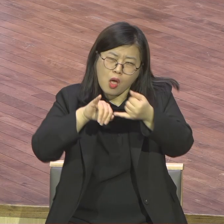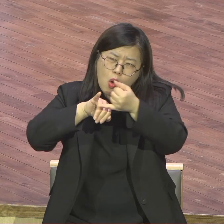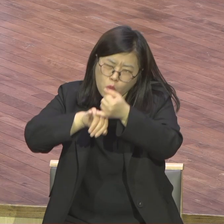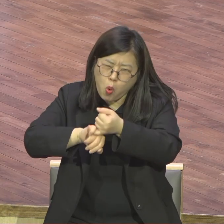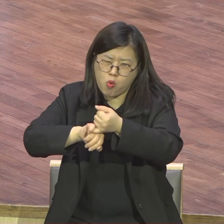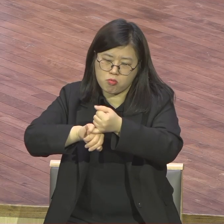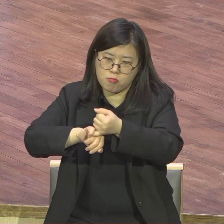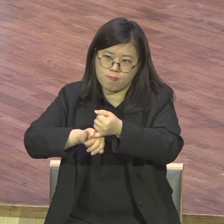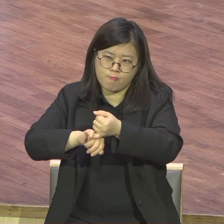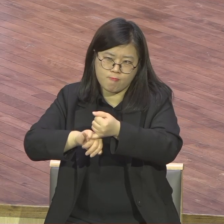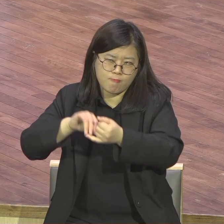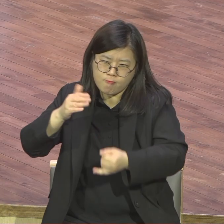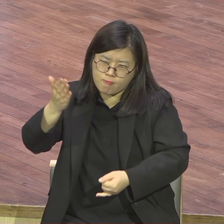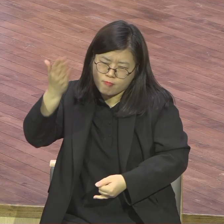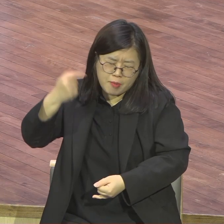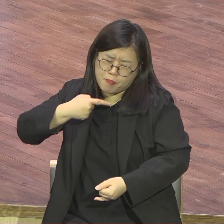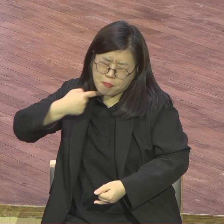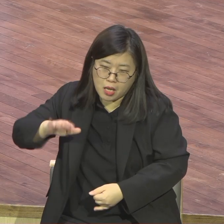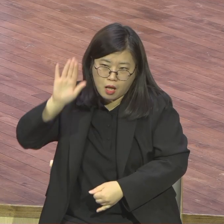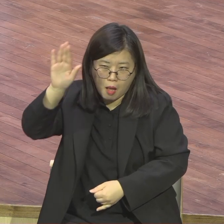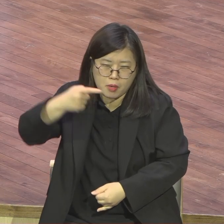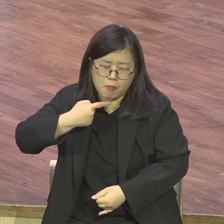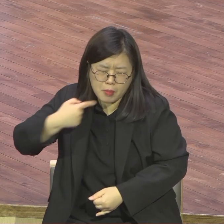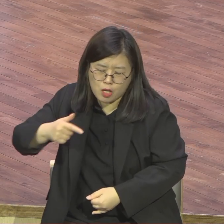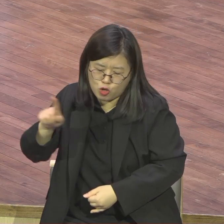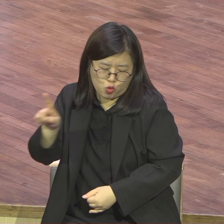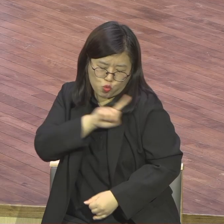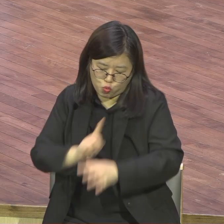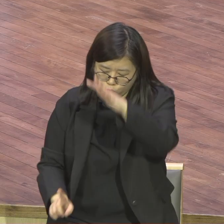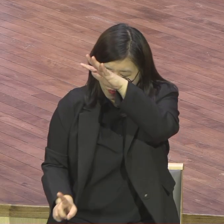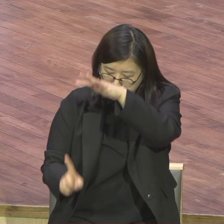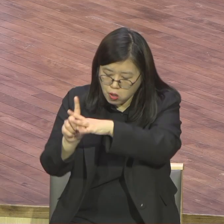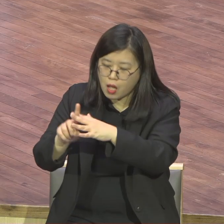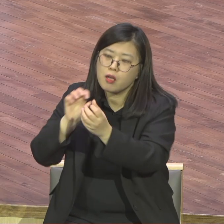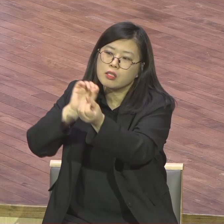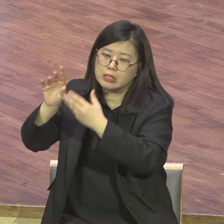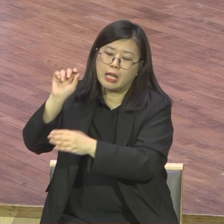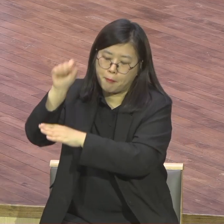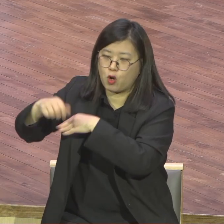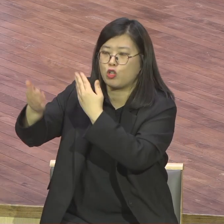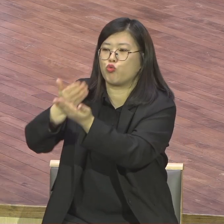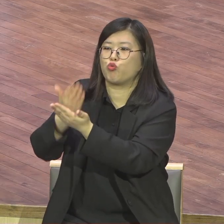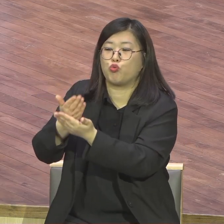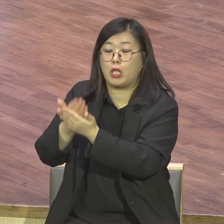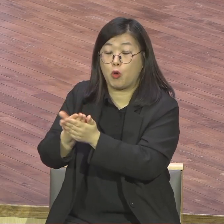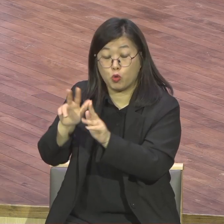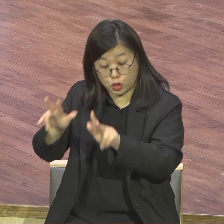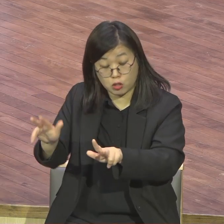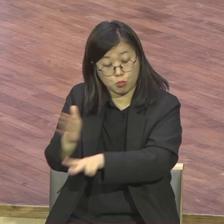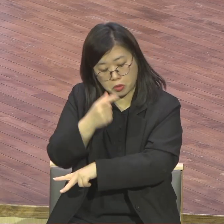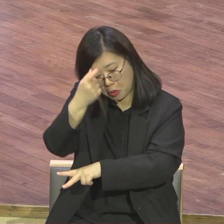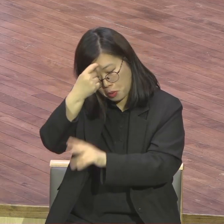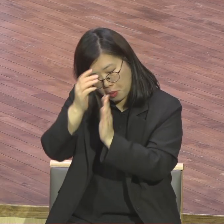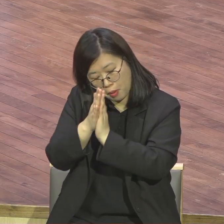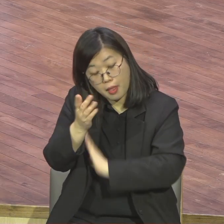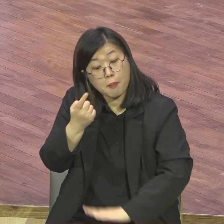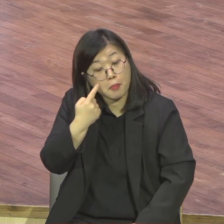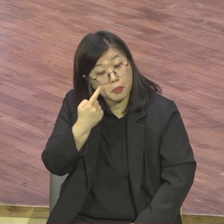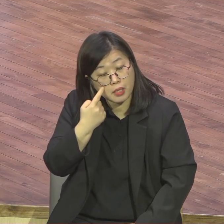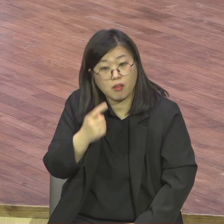중직자 내가 중직자다. 하나님이 아니 그리스도 보내서 십자에 죽게 부활해서 믿음